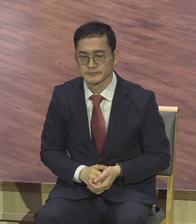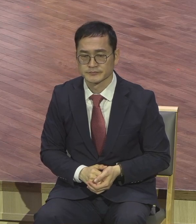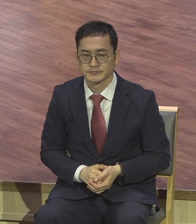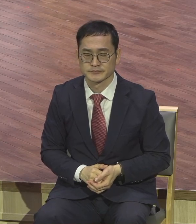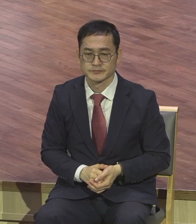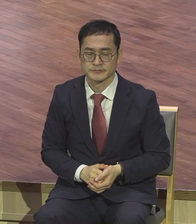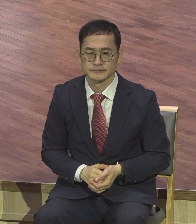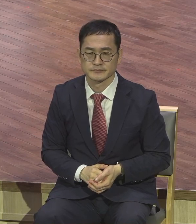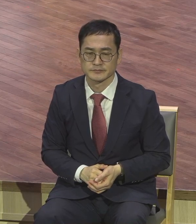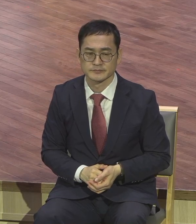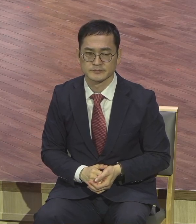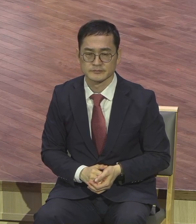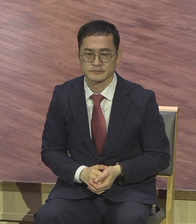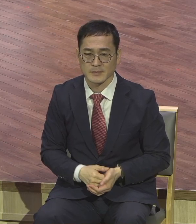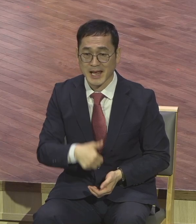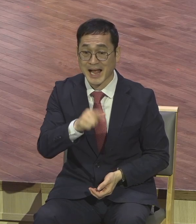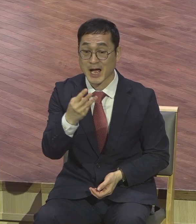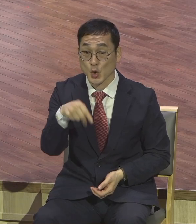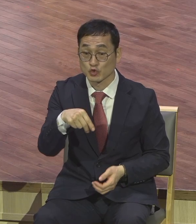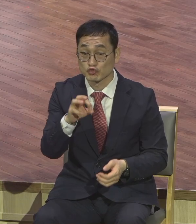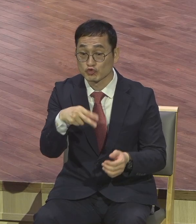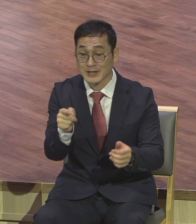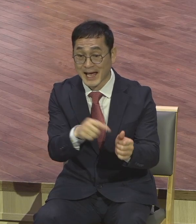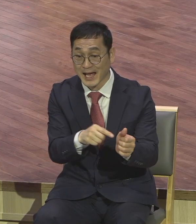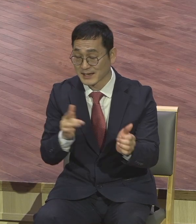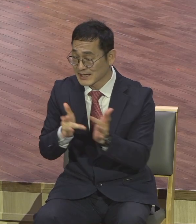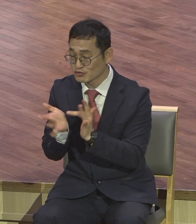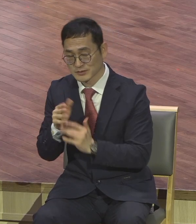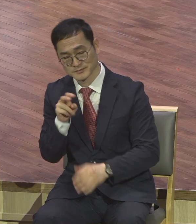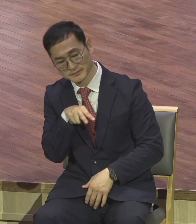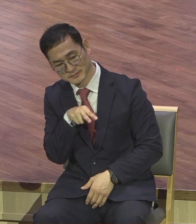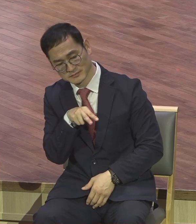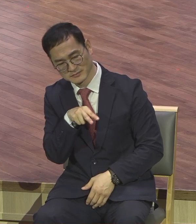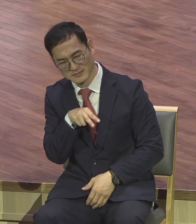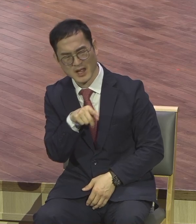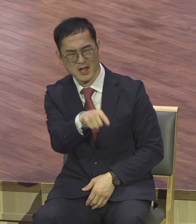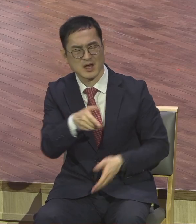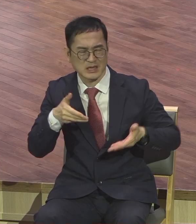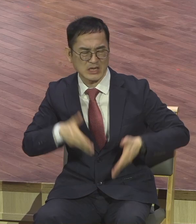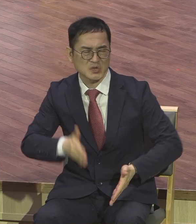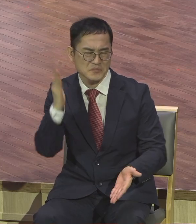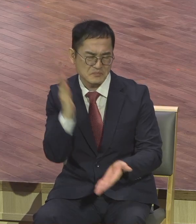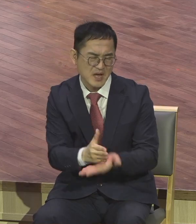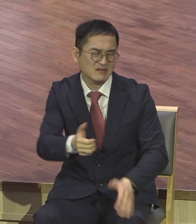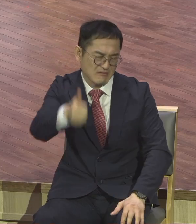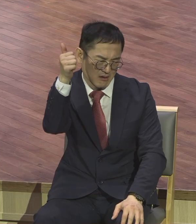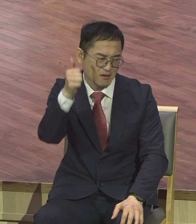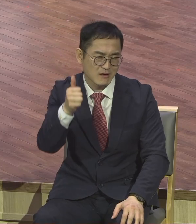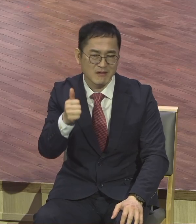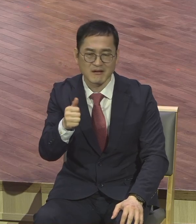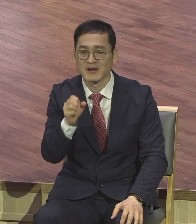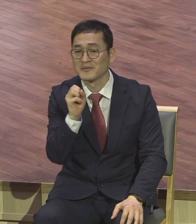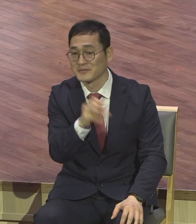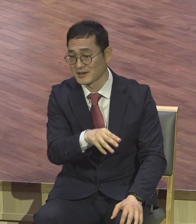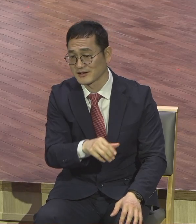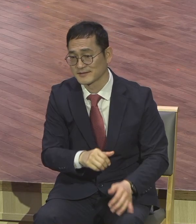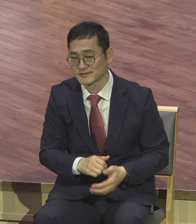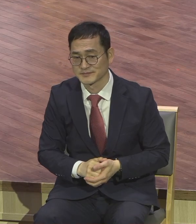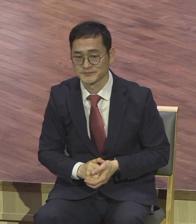예수님께서 이런 가른유다를 가르쳐서 뭐라 그랬습니까? 차라리 태어나지 안 하는 것이 나을 뻔했다 라고